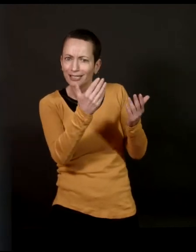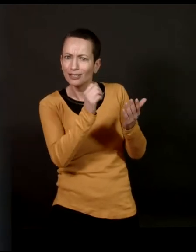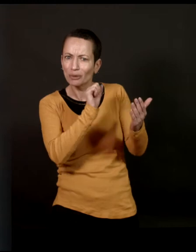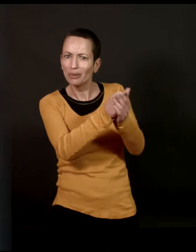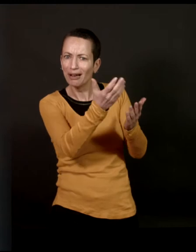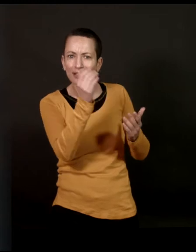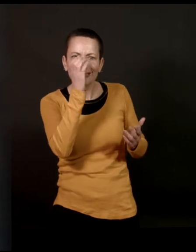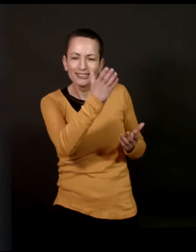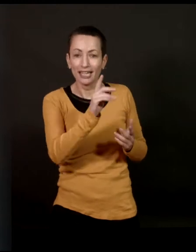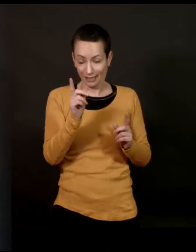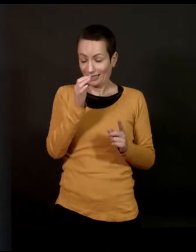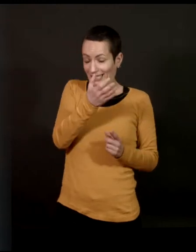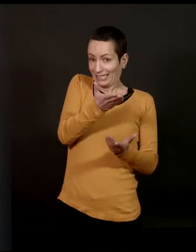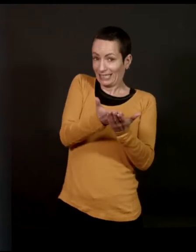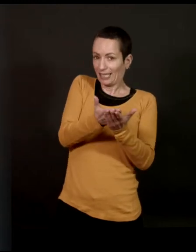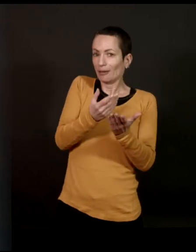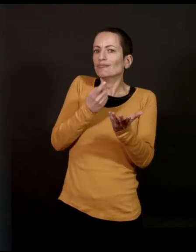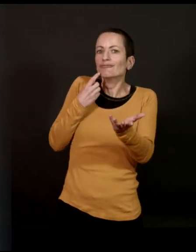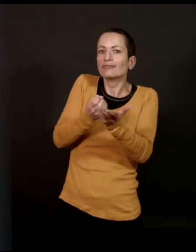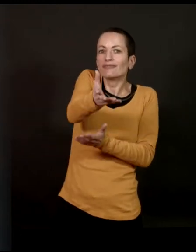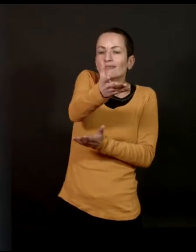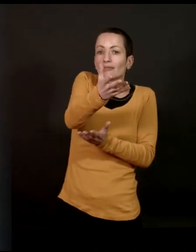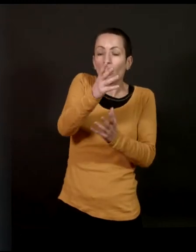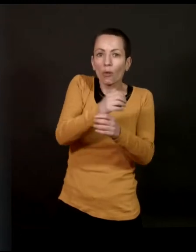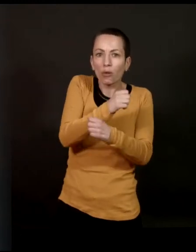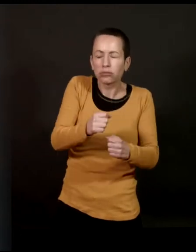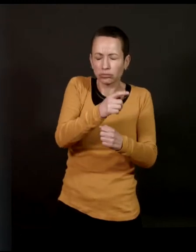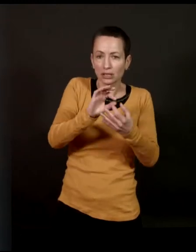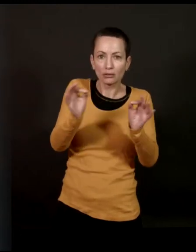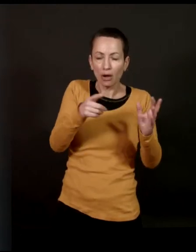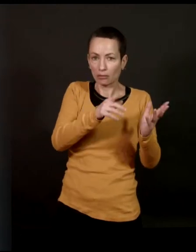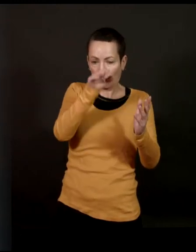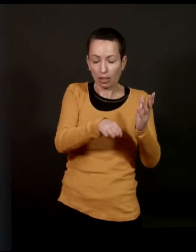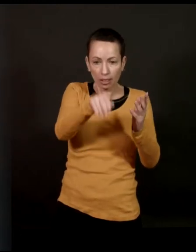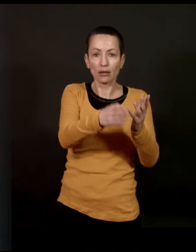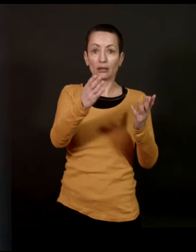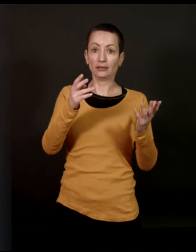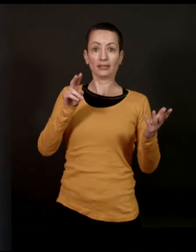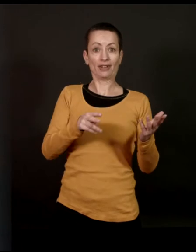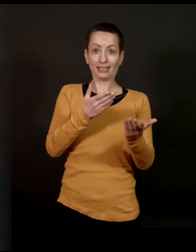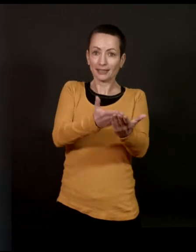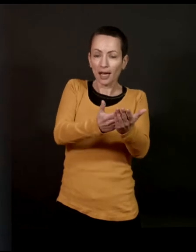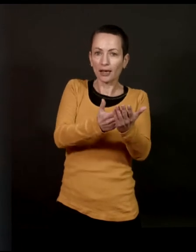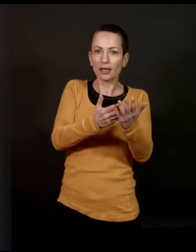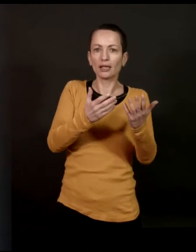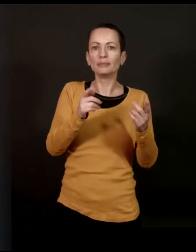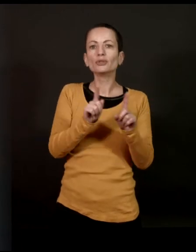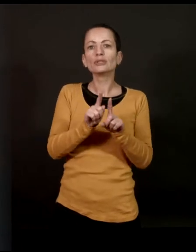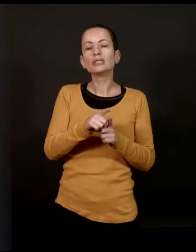Terminez votre phrase. Oui, c'est clair. Mais ça, c'était quand même pour le dire, parce que c'est assez incroyable dans cette histoire. Donc, c'est vrai qu'il y a ça. Mais